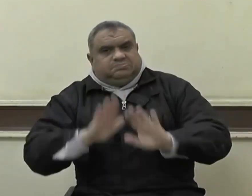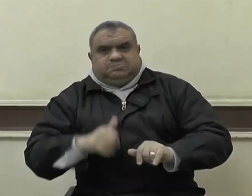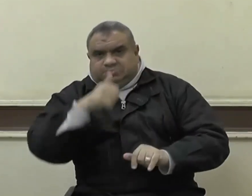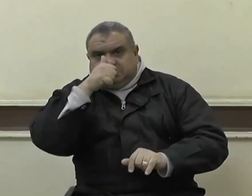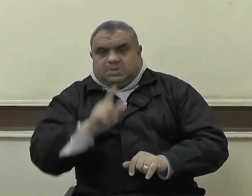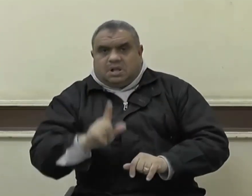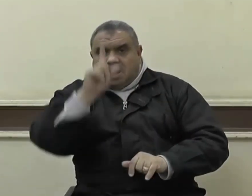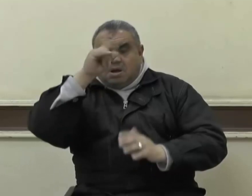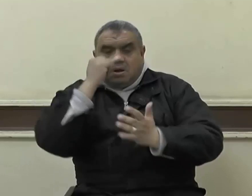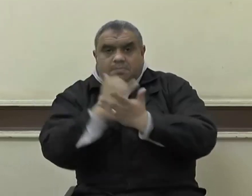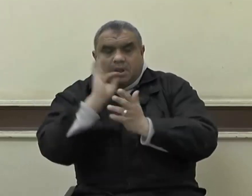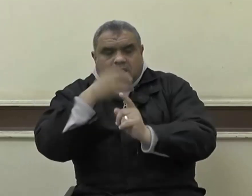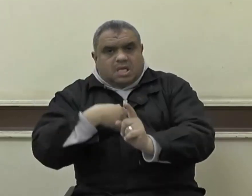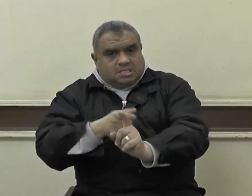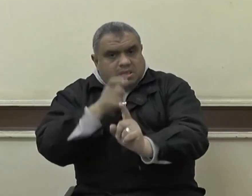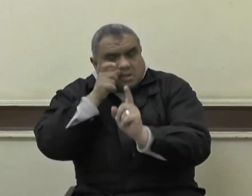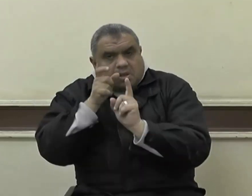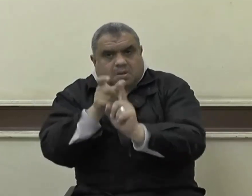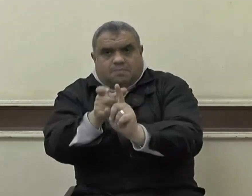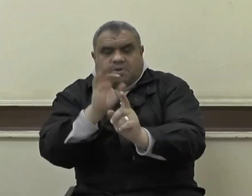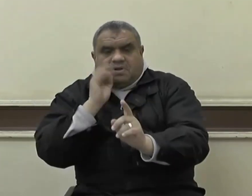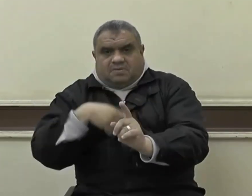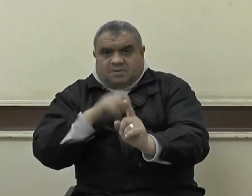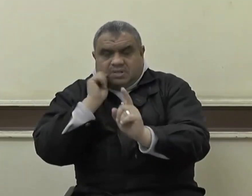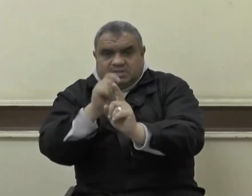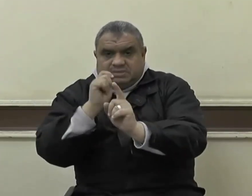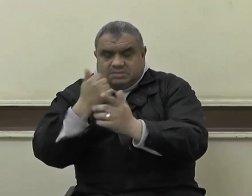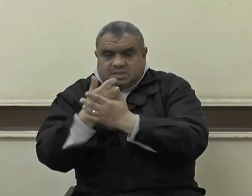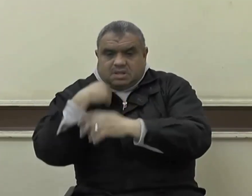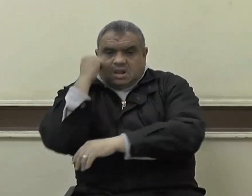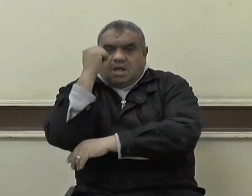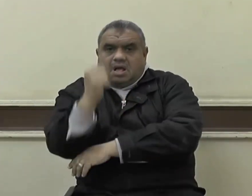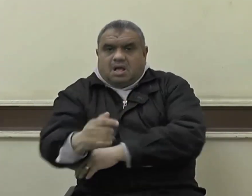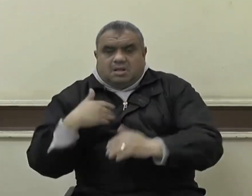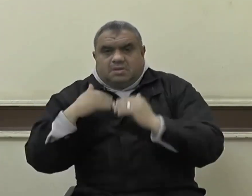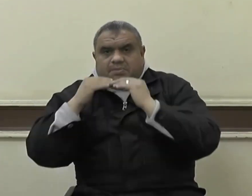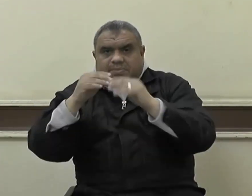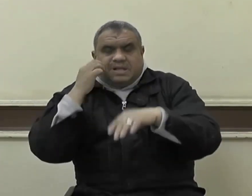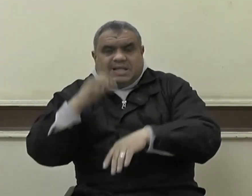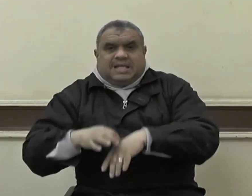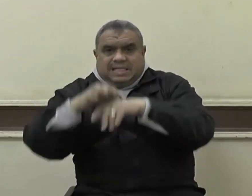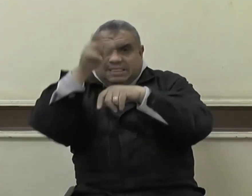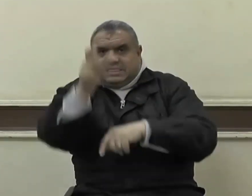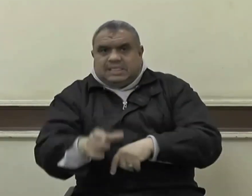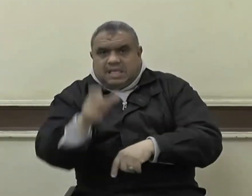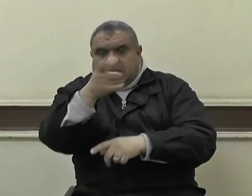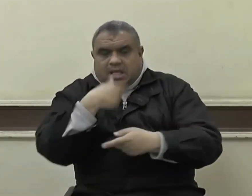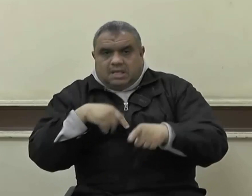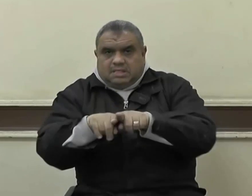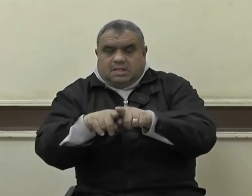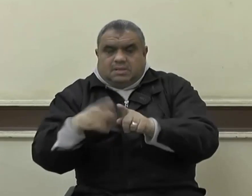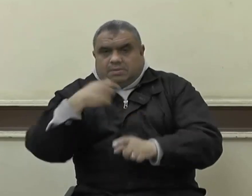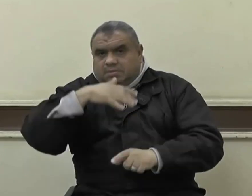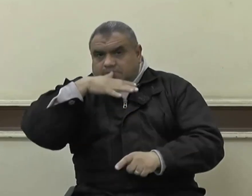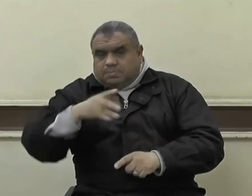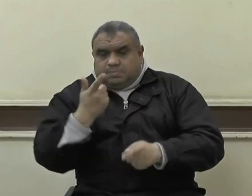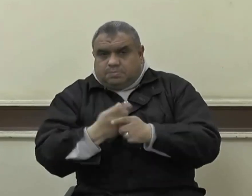وأي حفظ لها أو أي إصلاح في الأرض حفظا للناس جميعا قال تعالى